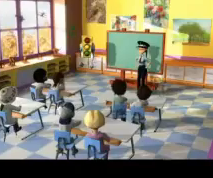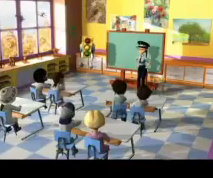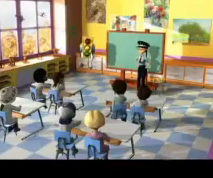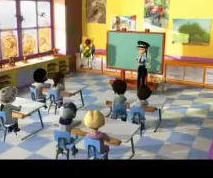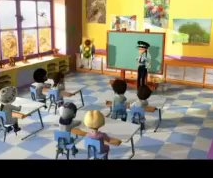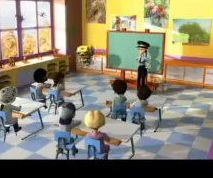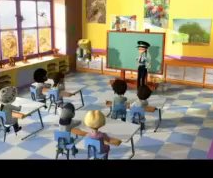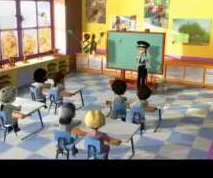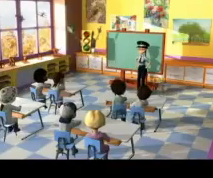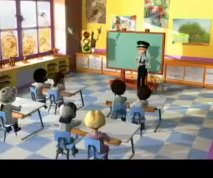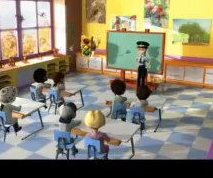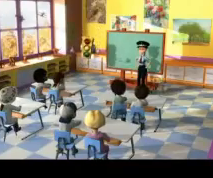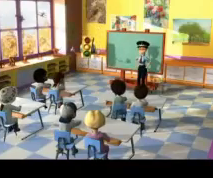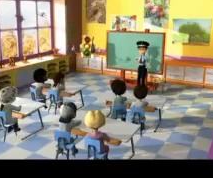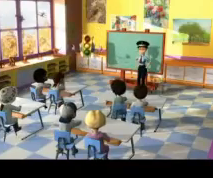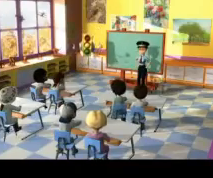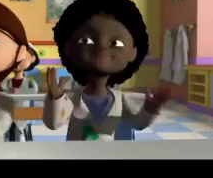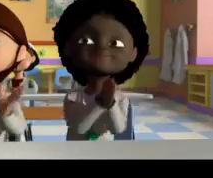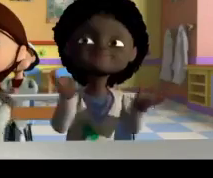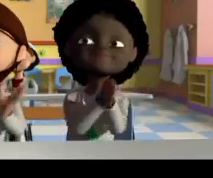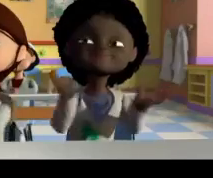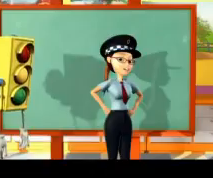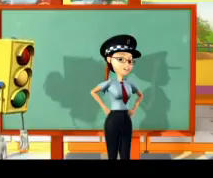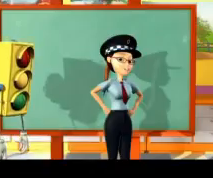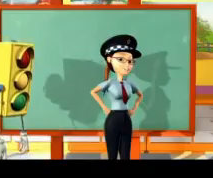la seguridad y la circulación! Muy bien.